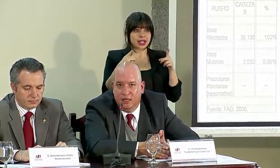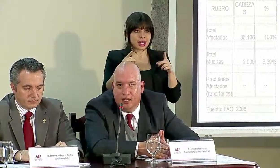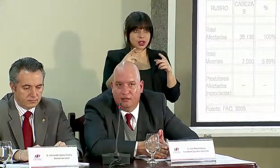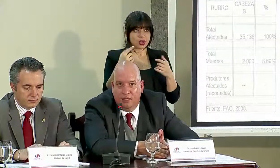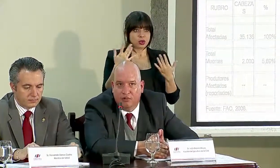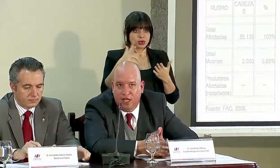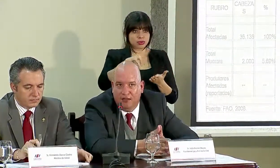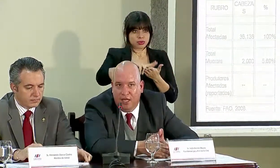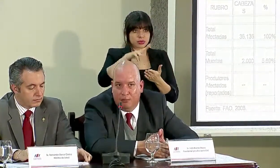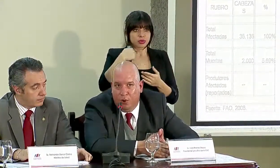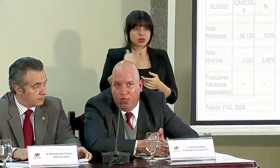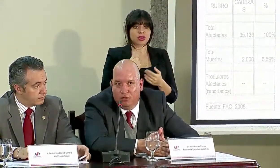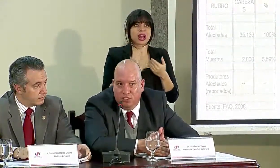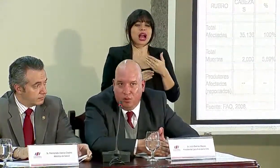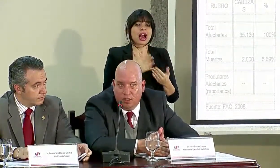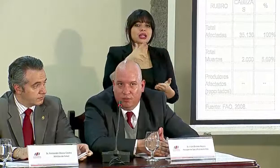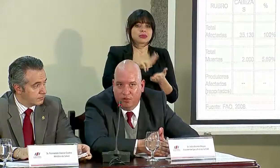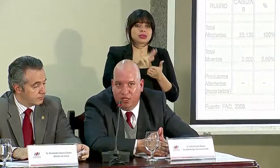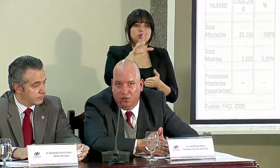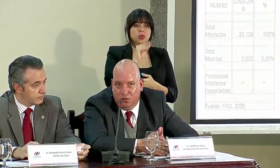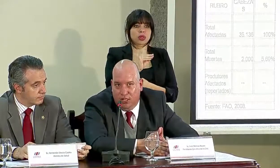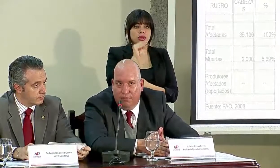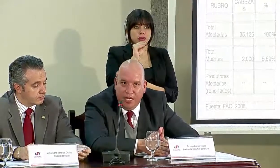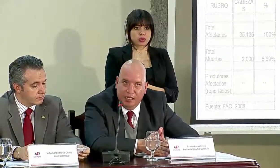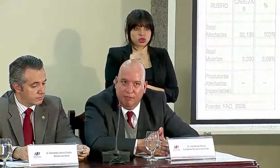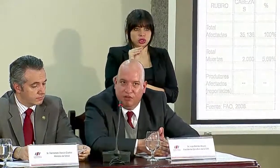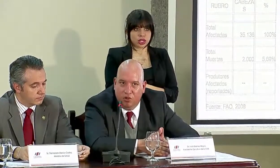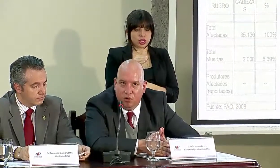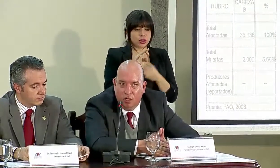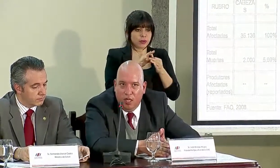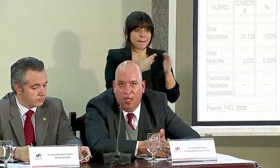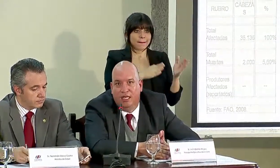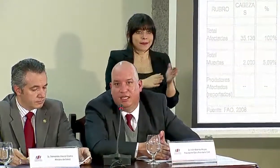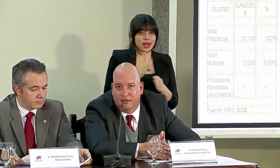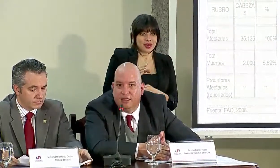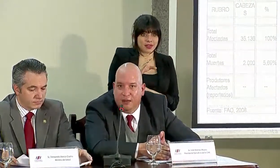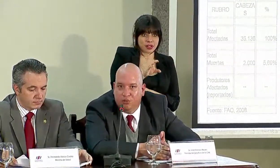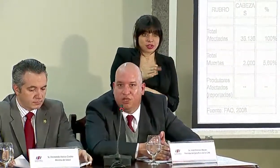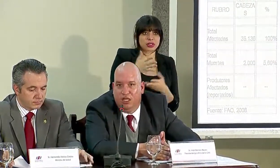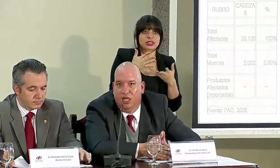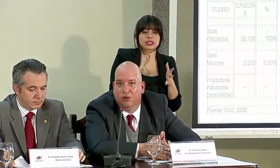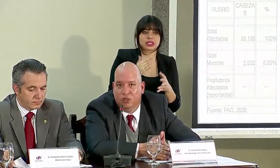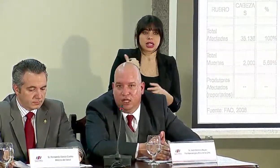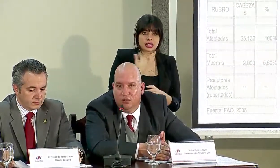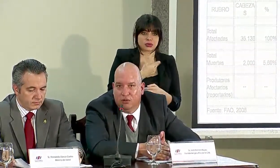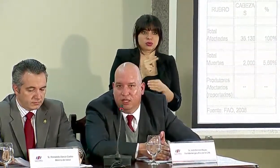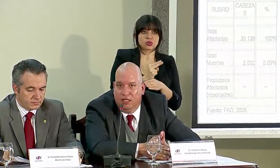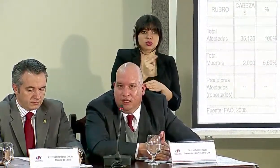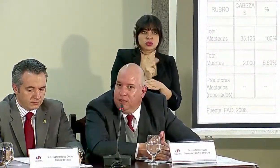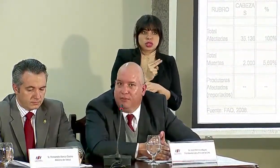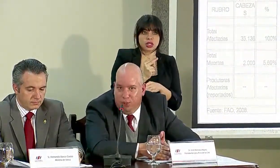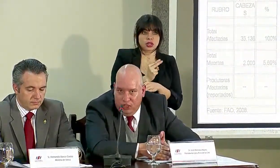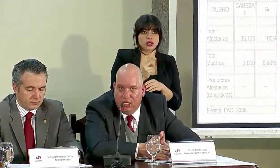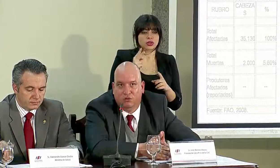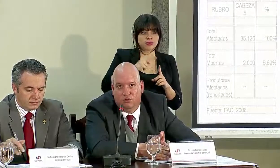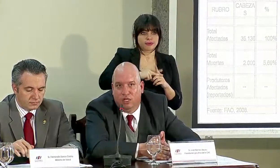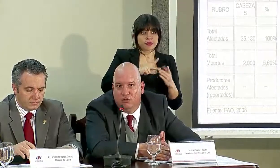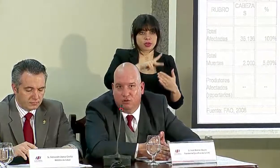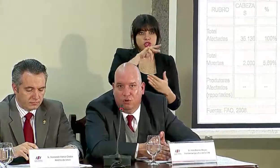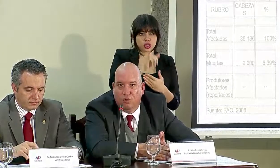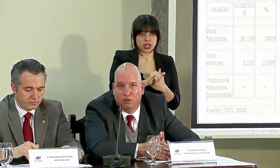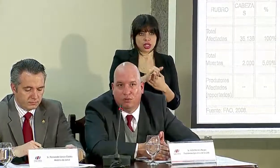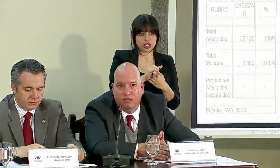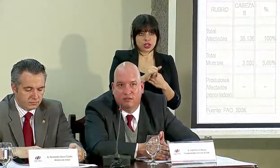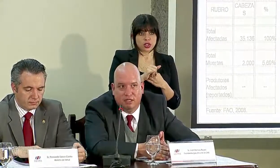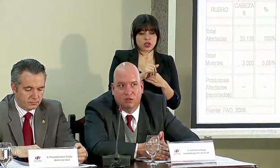vigencia, estamos casi aprobando el 50 por ciento en planes de inversión y ya estamos ejecutando proyectos